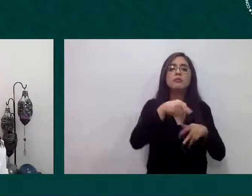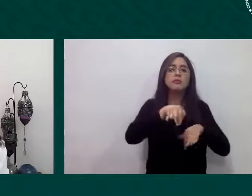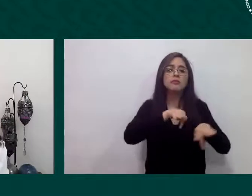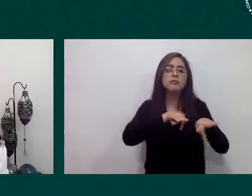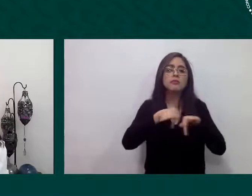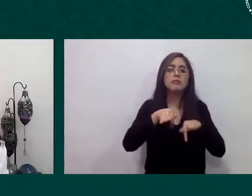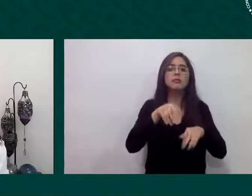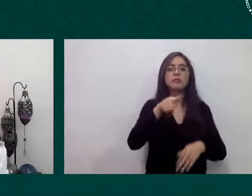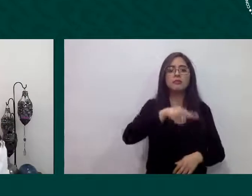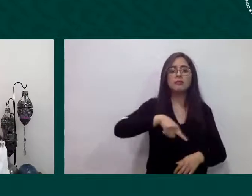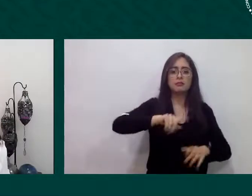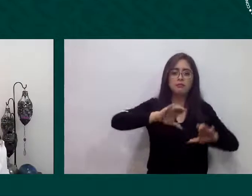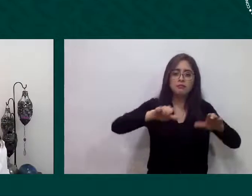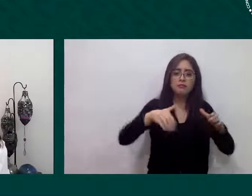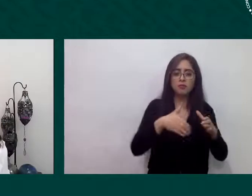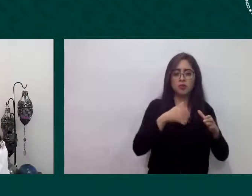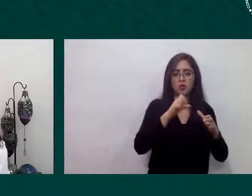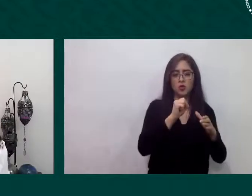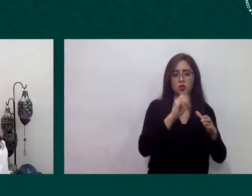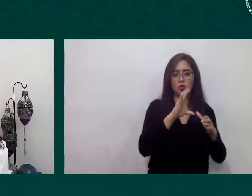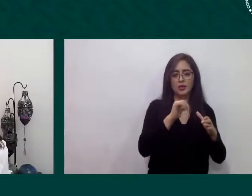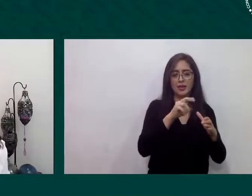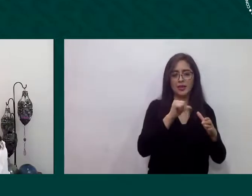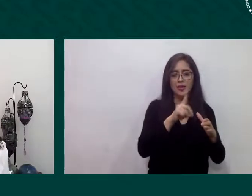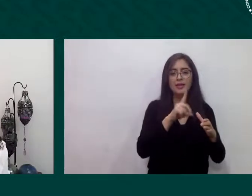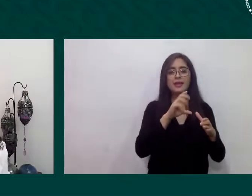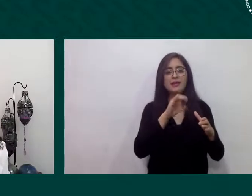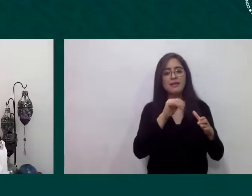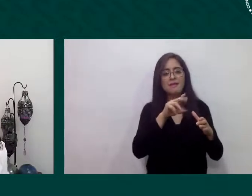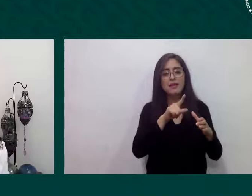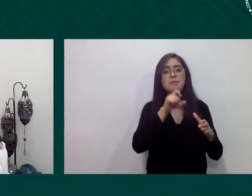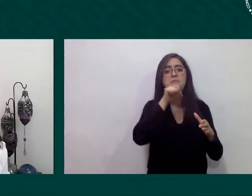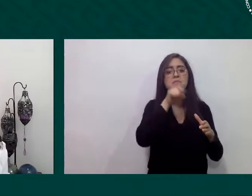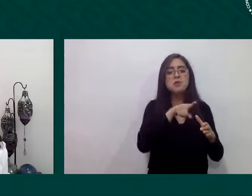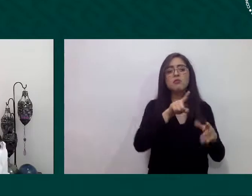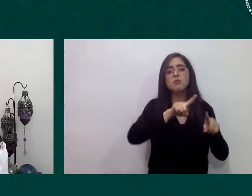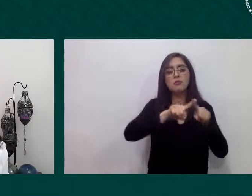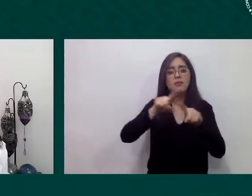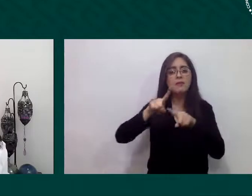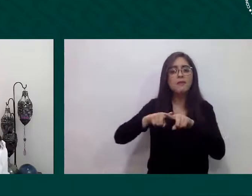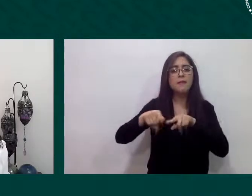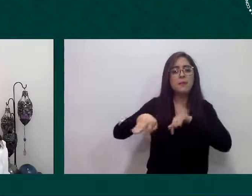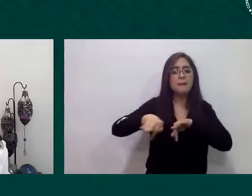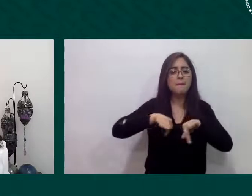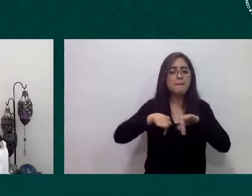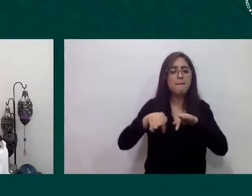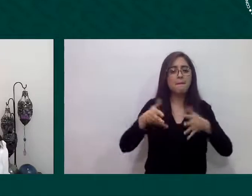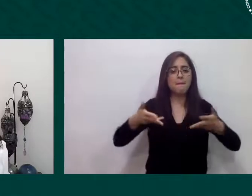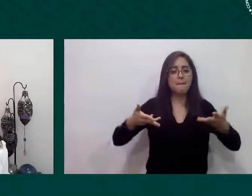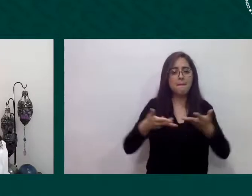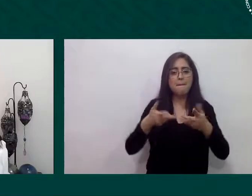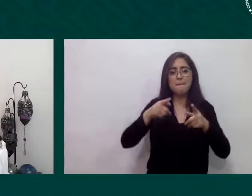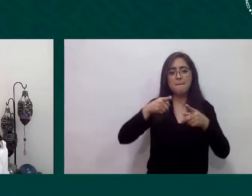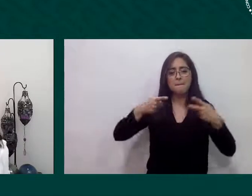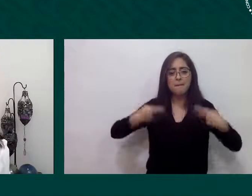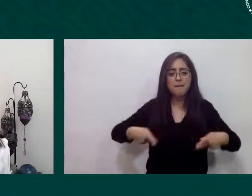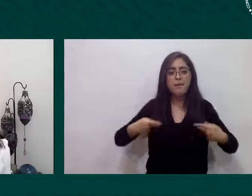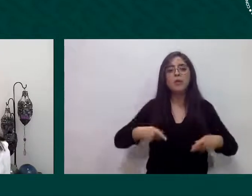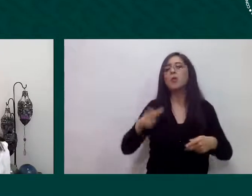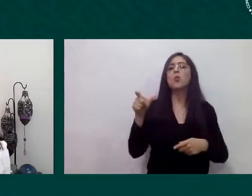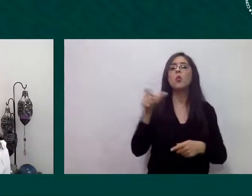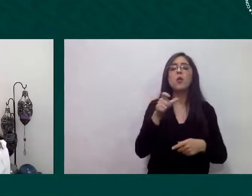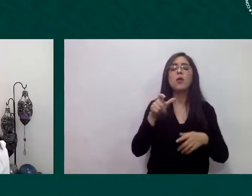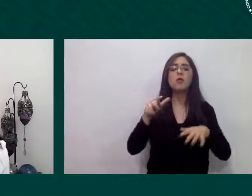los aportes que realizan diariamente las personas en contextos de movilidad y por supuesto estos